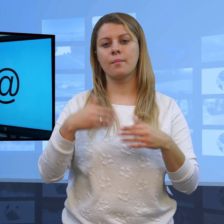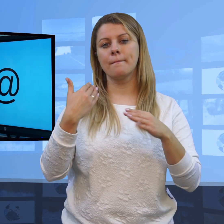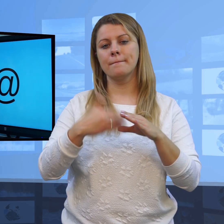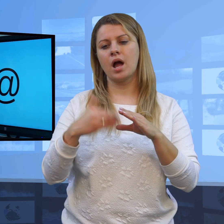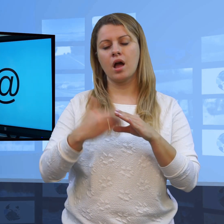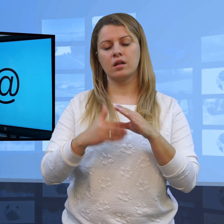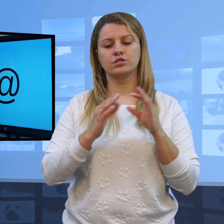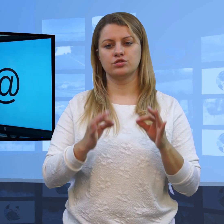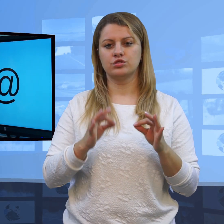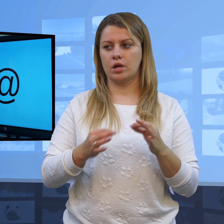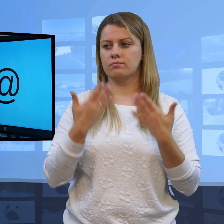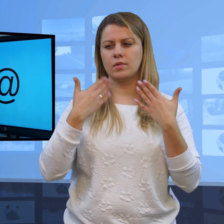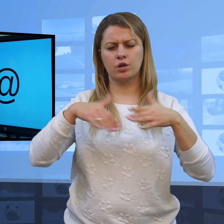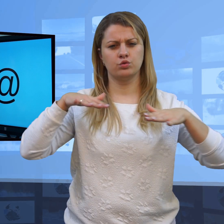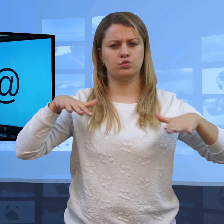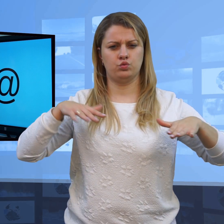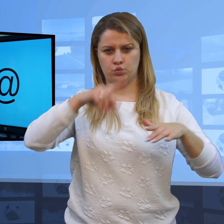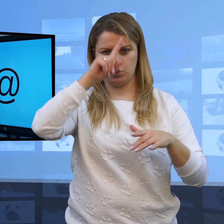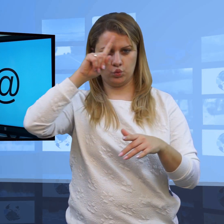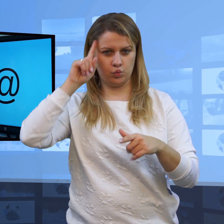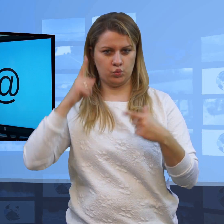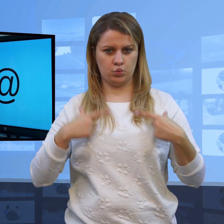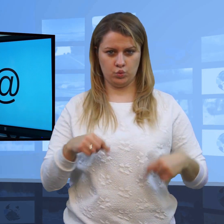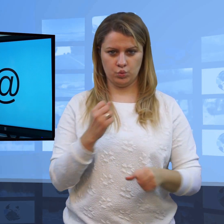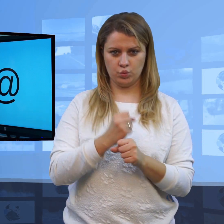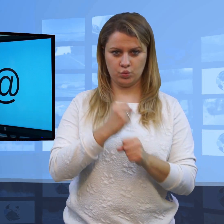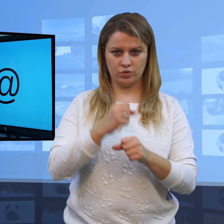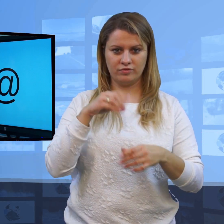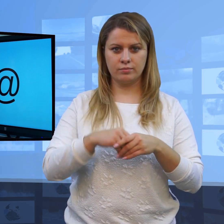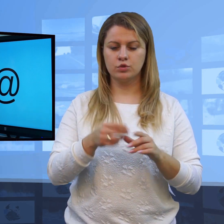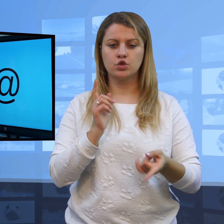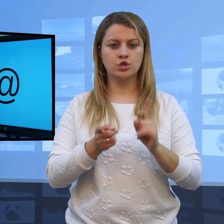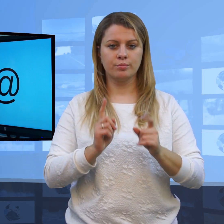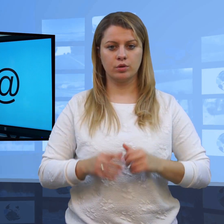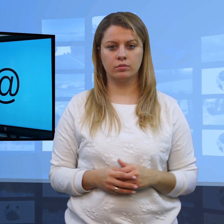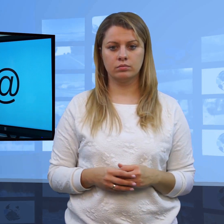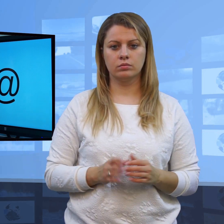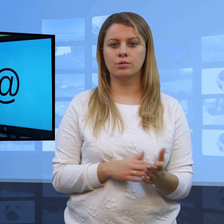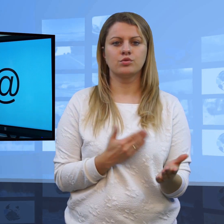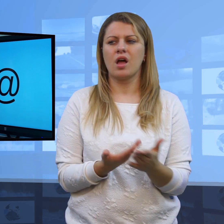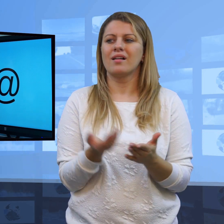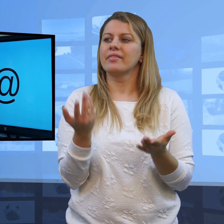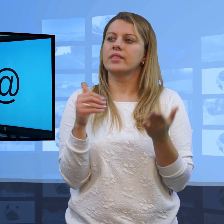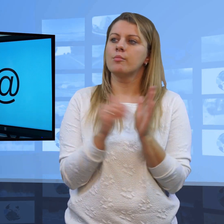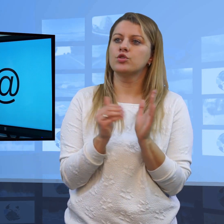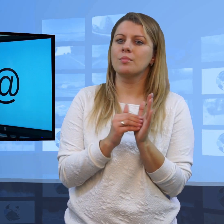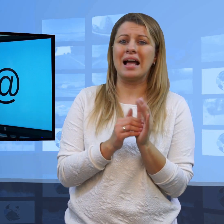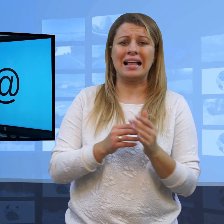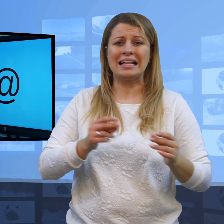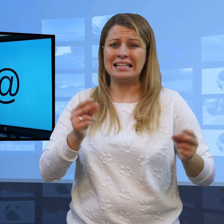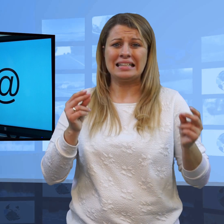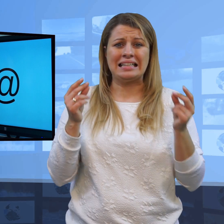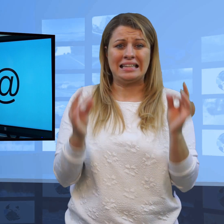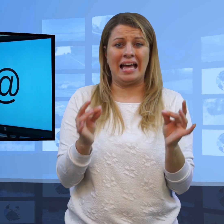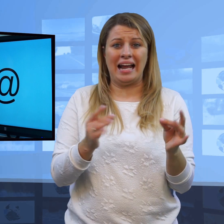tą drogą dzisiaj większość dziennikarzy zdobywa informacje takie, które nie wymagają błyskawicznego komentarza, albo